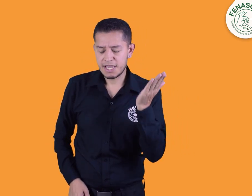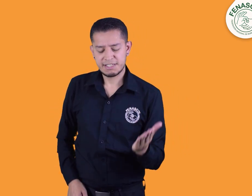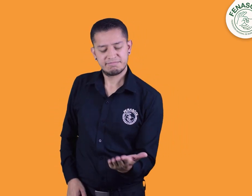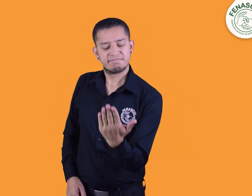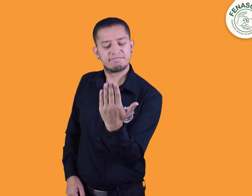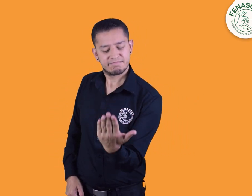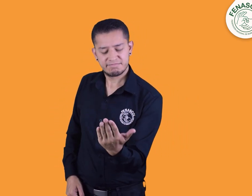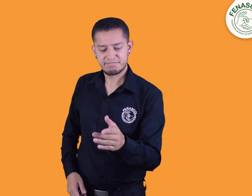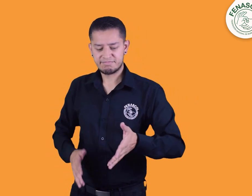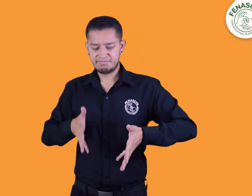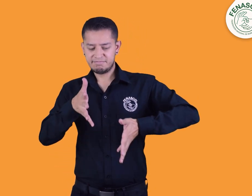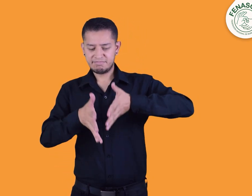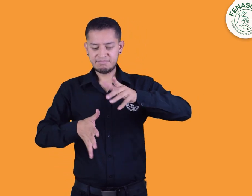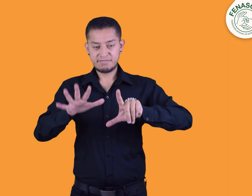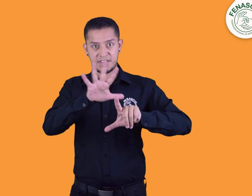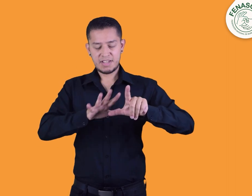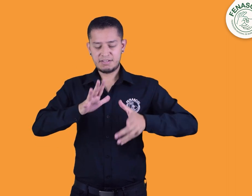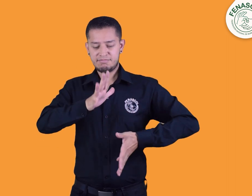le llegue el mensaje en lengua de señas colombiana.